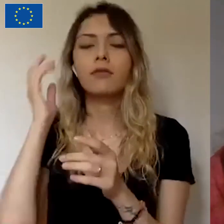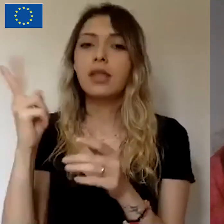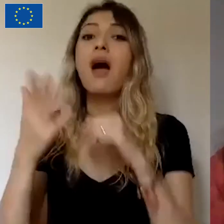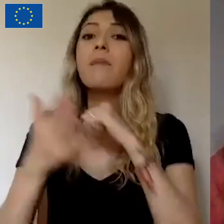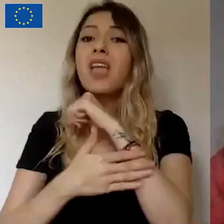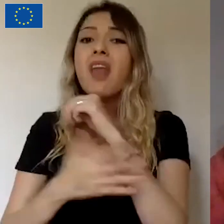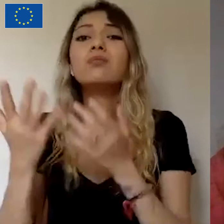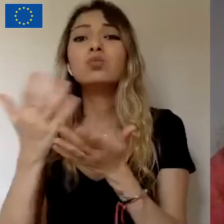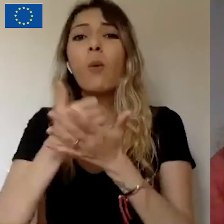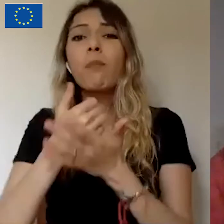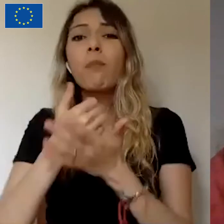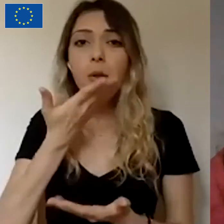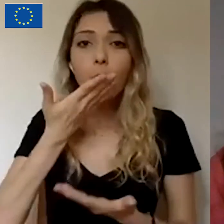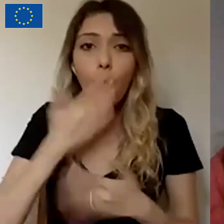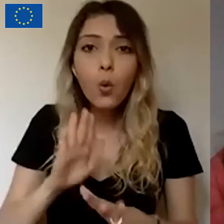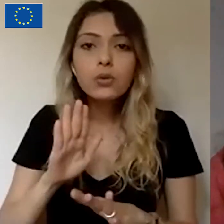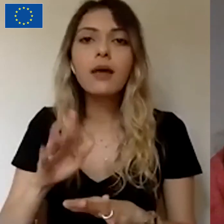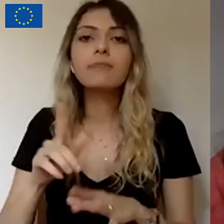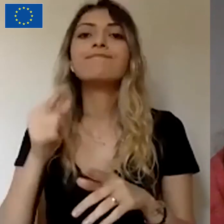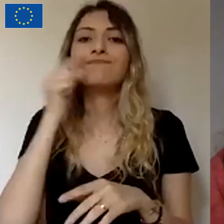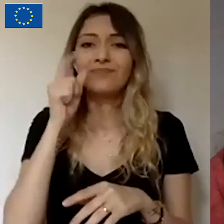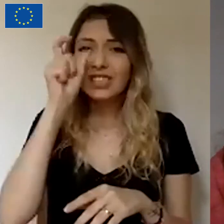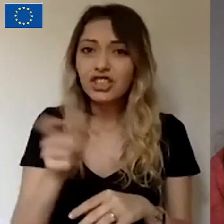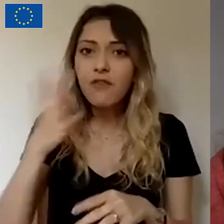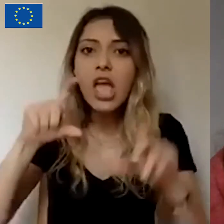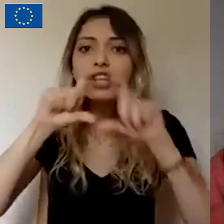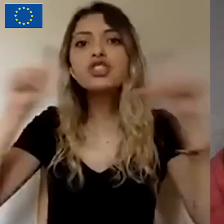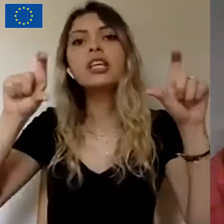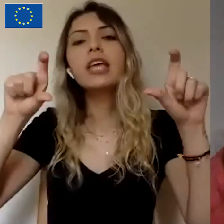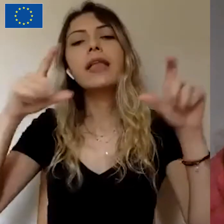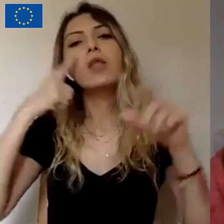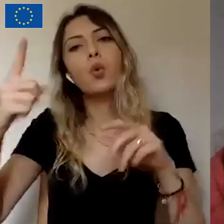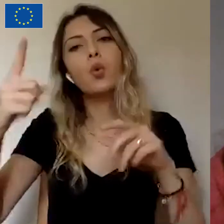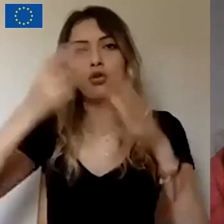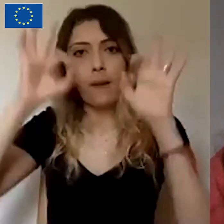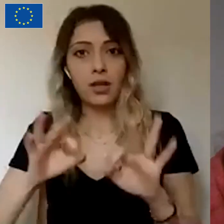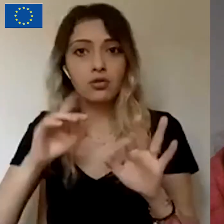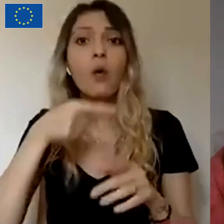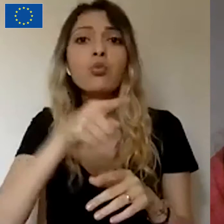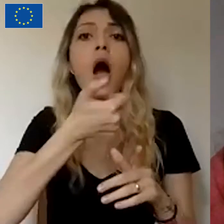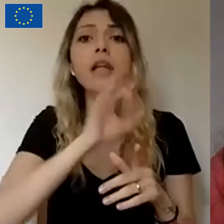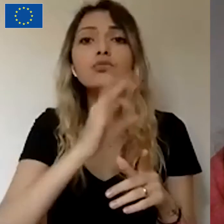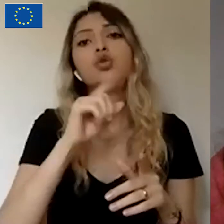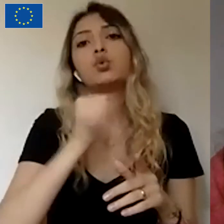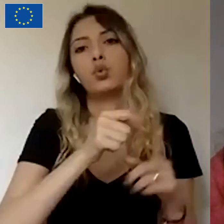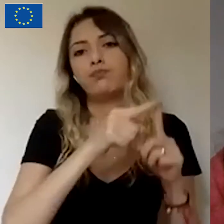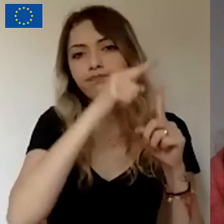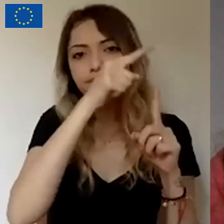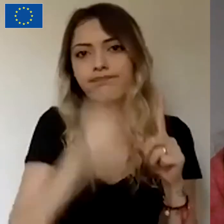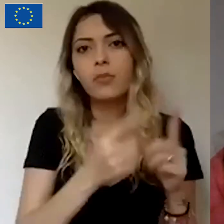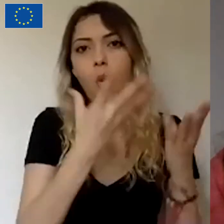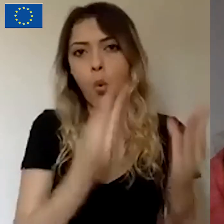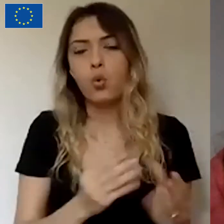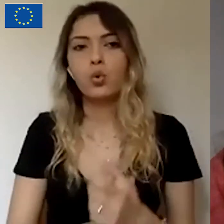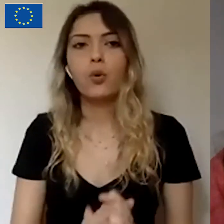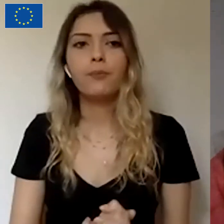yoksa bire veya şirket olarak proje başlatıyorsunuz. Burada maksimum 60 günlük süre var. Ve ya hep yayıt